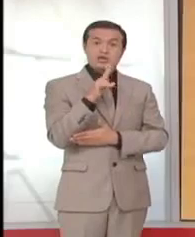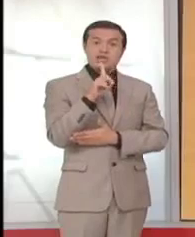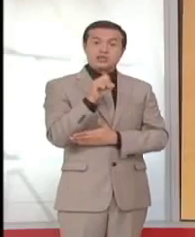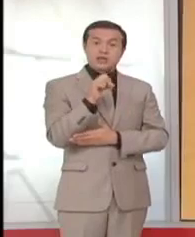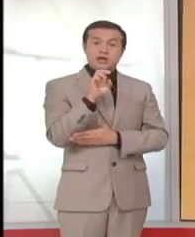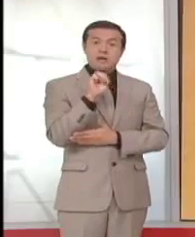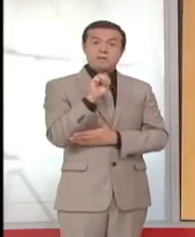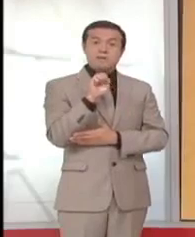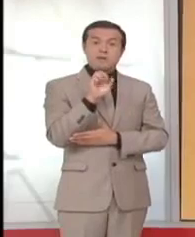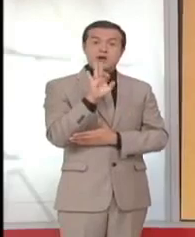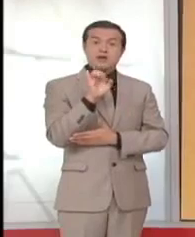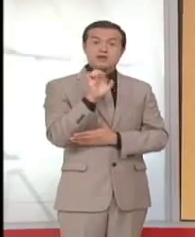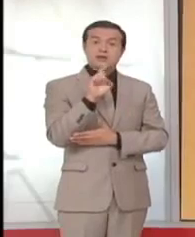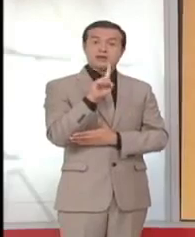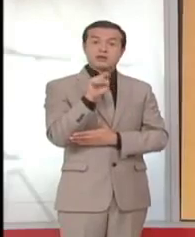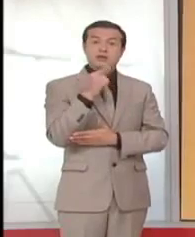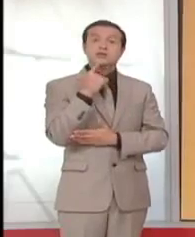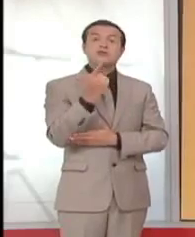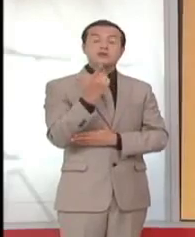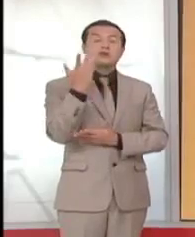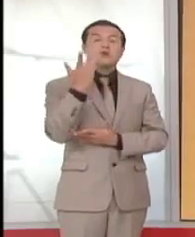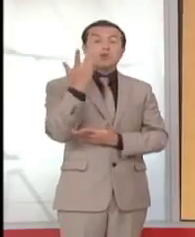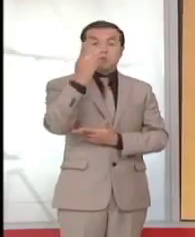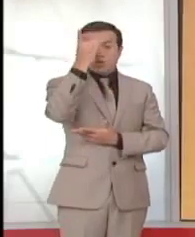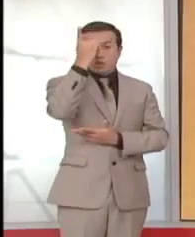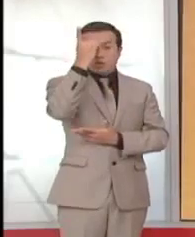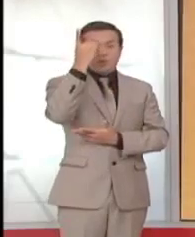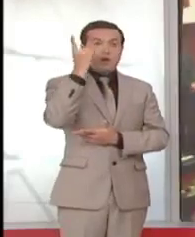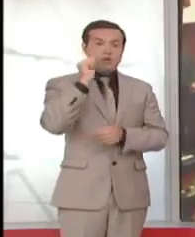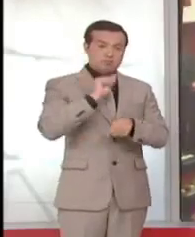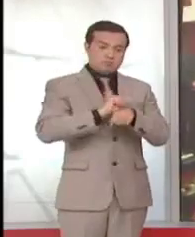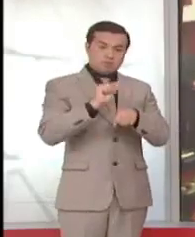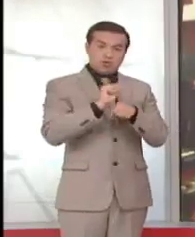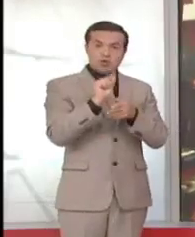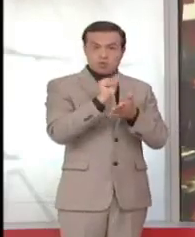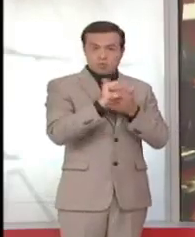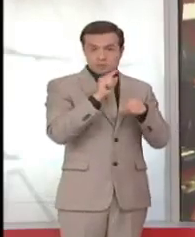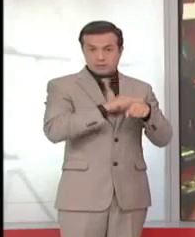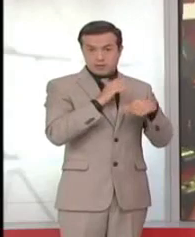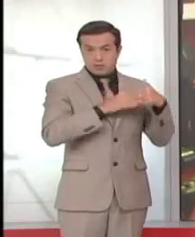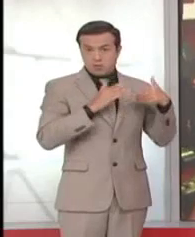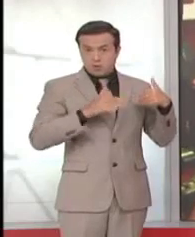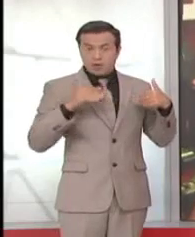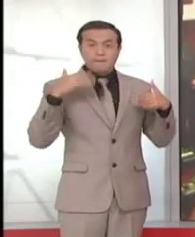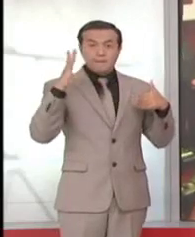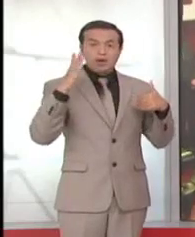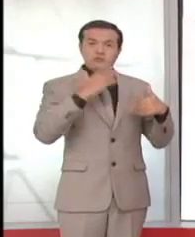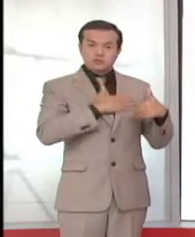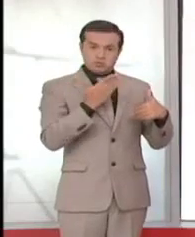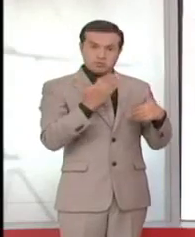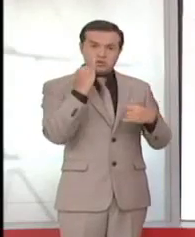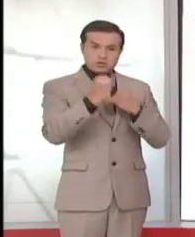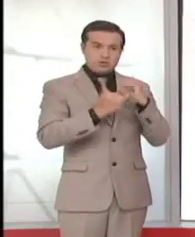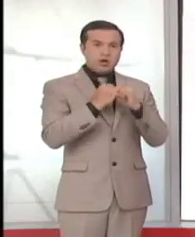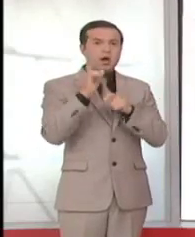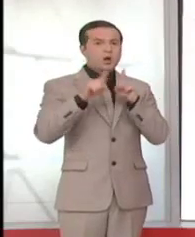destacó decisiones recientes como el reperfilamiento de la deuda para dotar de mayor confianza a nivel internacional. Regresan a ver a países con